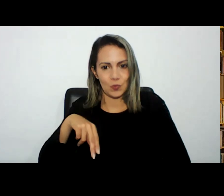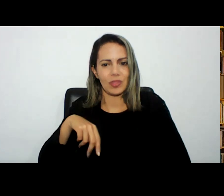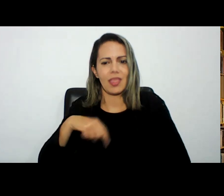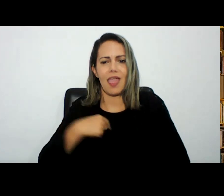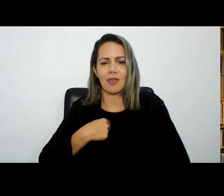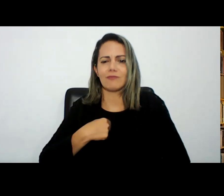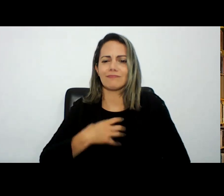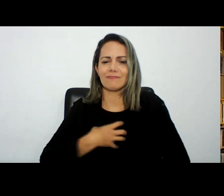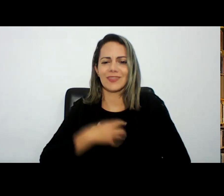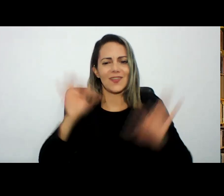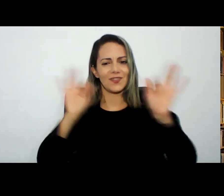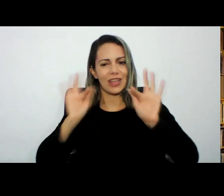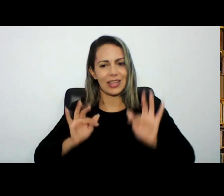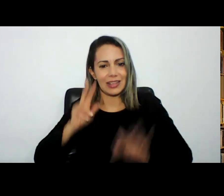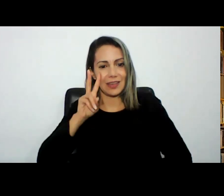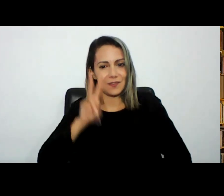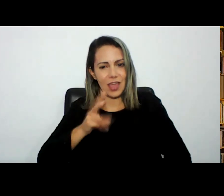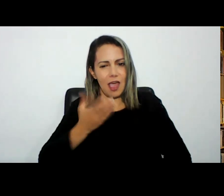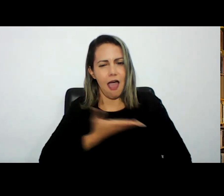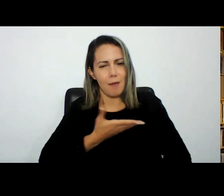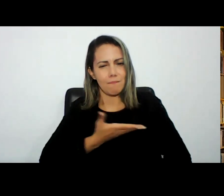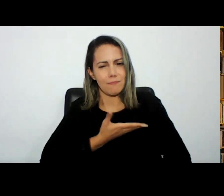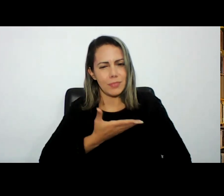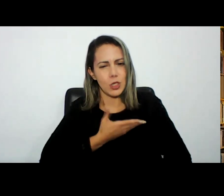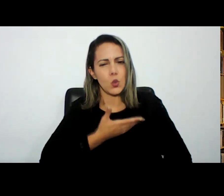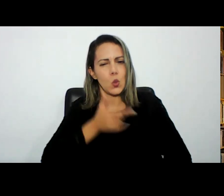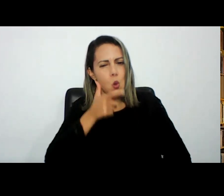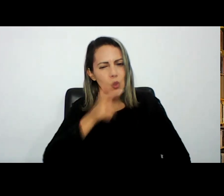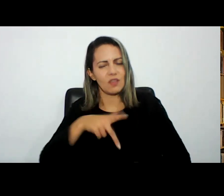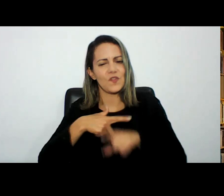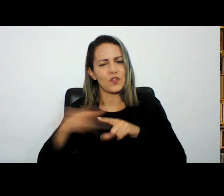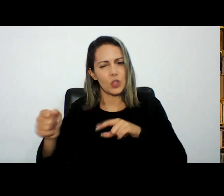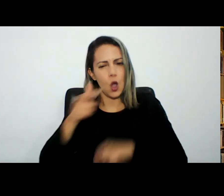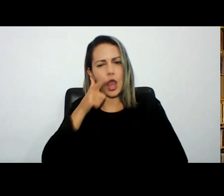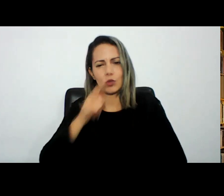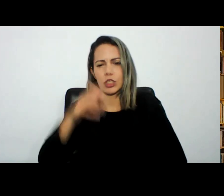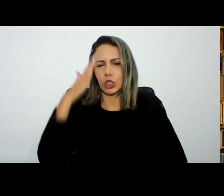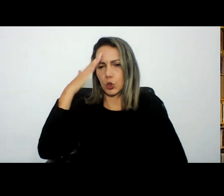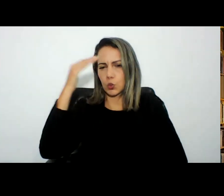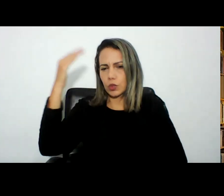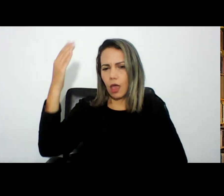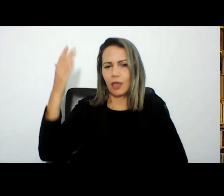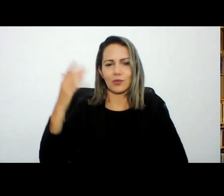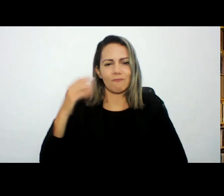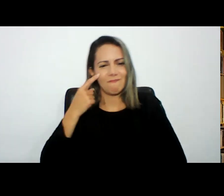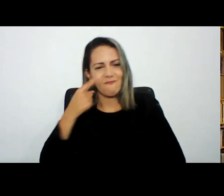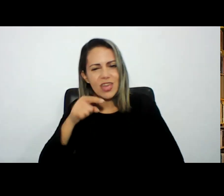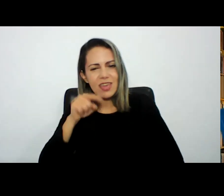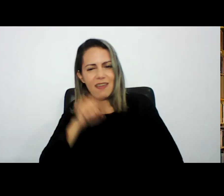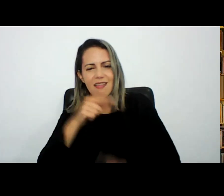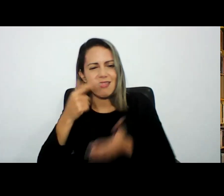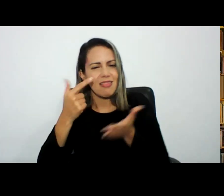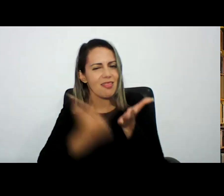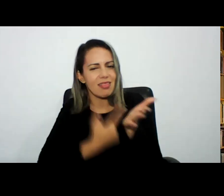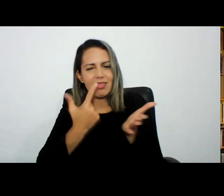a vitória de um amigo eu fico muito feliz em ver o sucesso eu fico muito feliz em ver esse livro aqui maravilhoso do meu